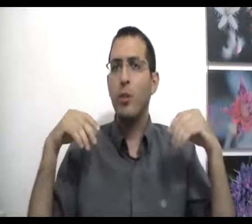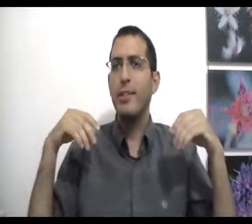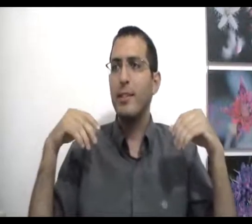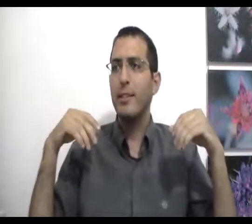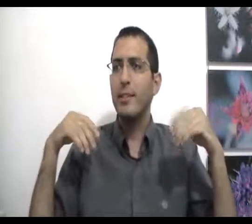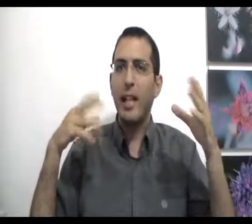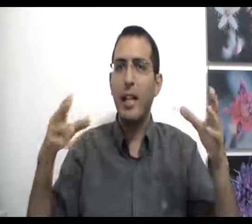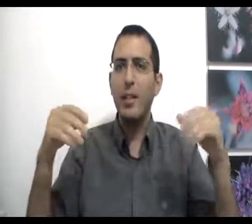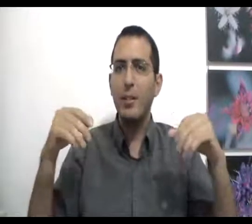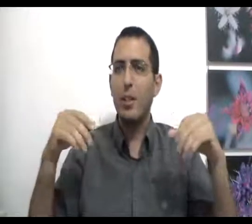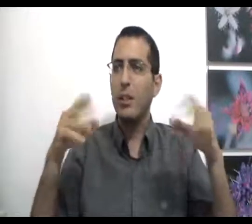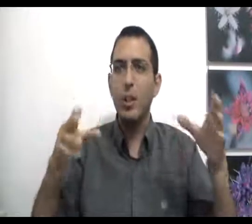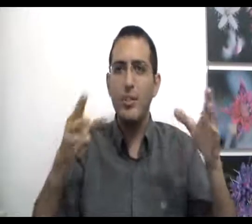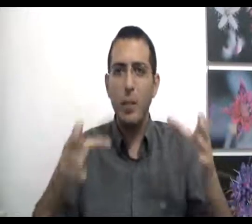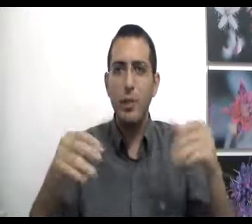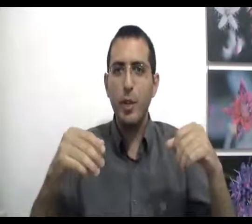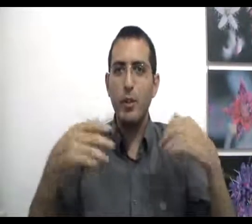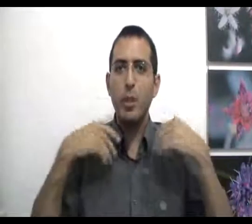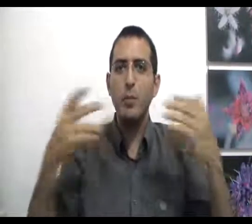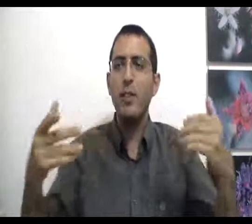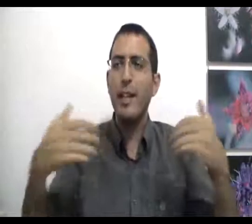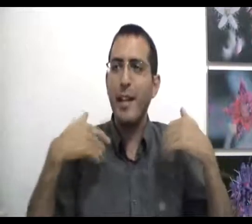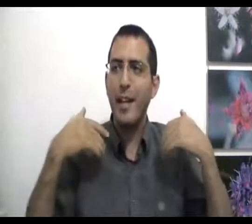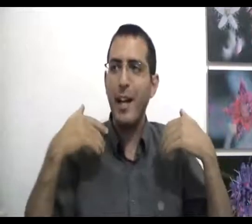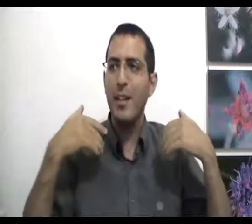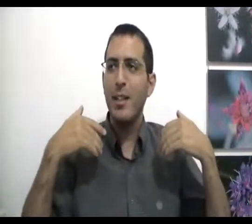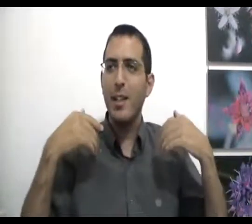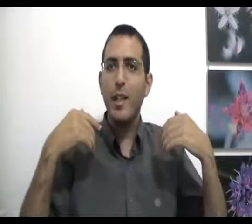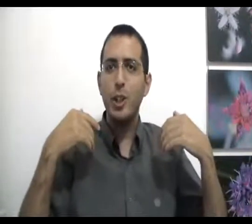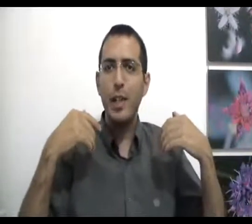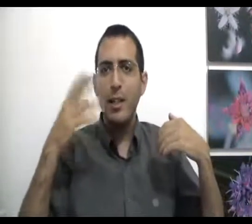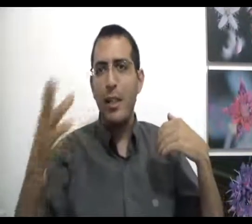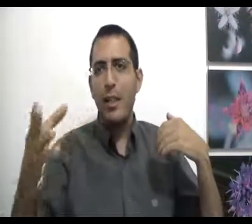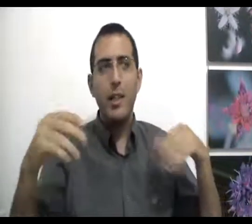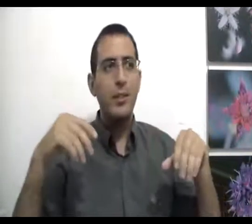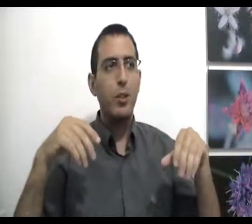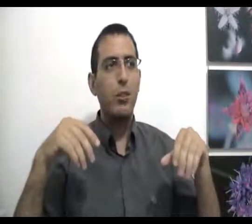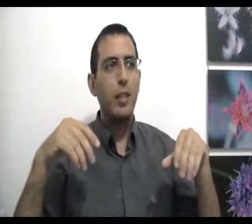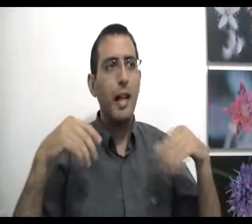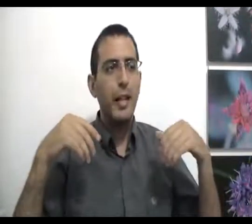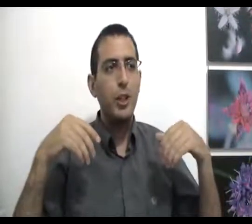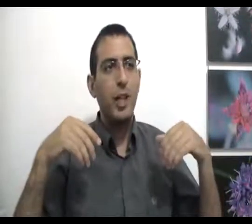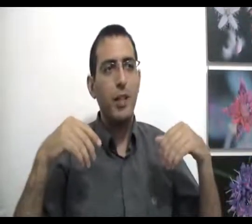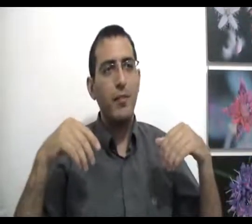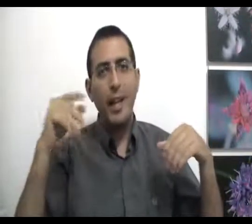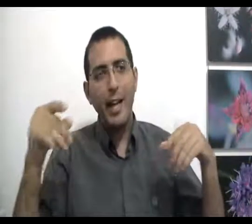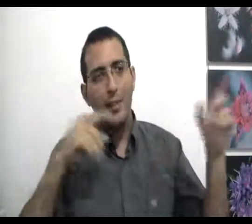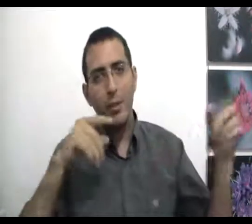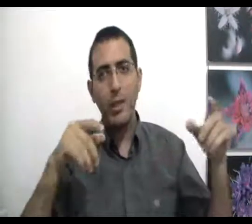גוסס ולכן אתה עוזר לו, אתה לא עוזר לו בשבילה אתה עוזר לו בשבילך כי לך קשה להרגיש רע ולכן אתה נותן